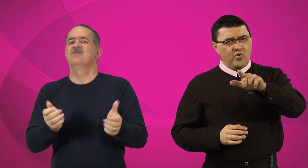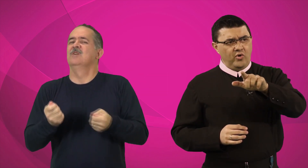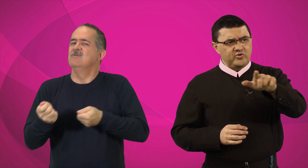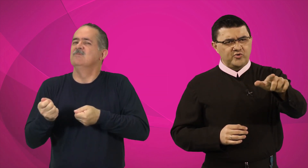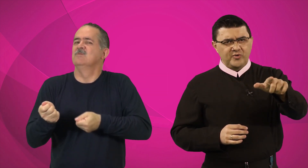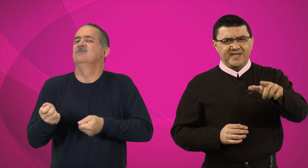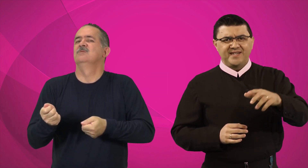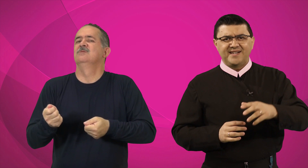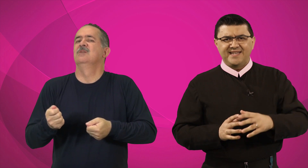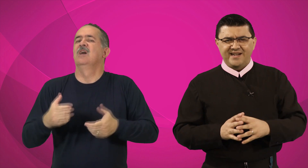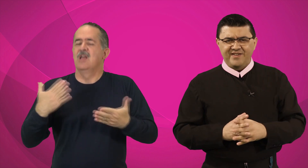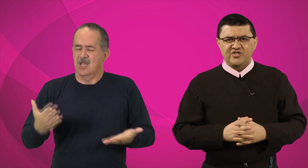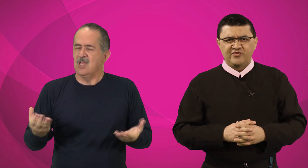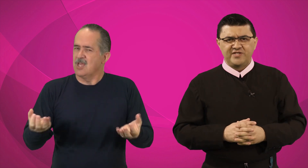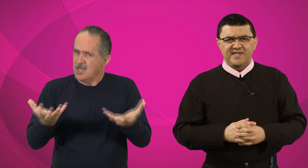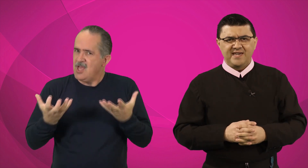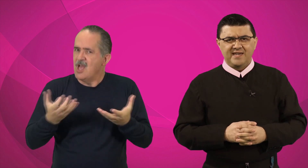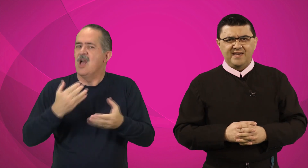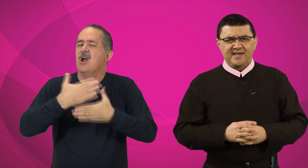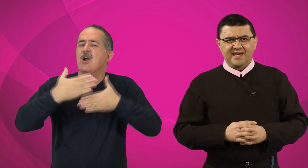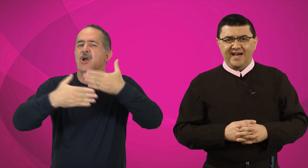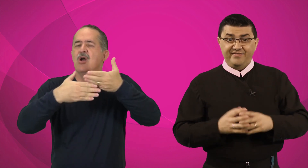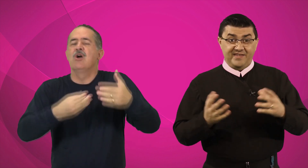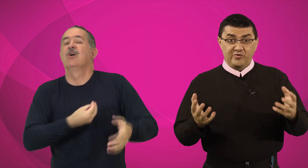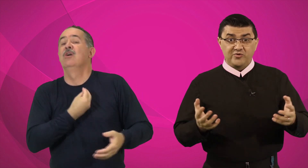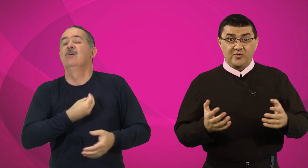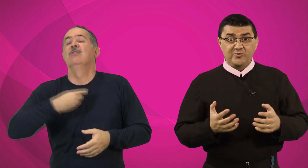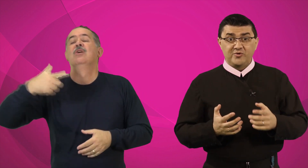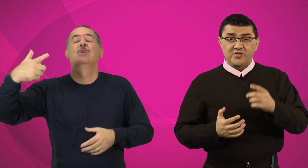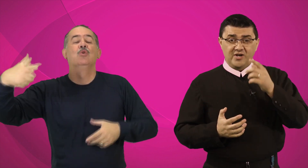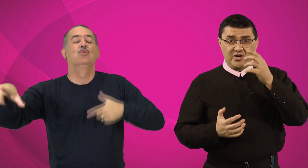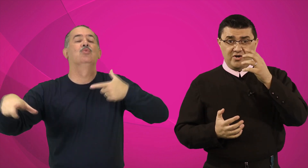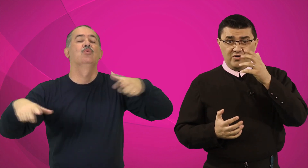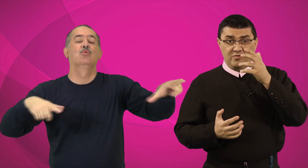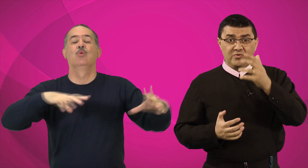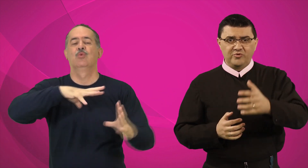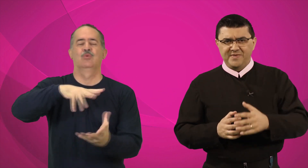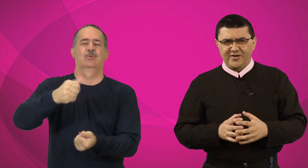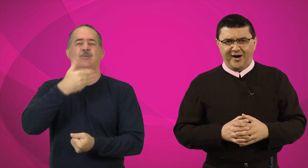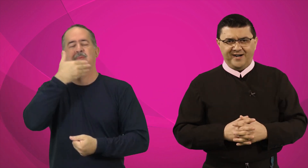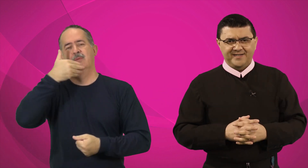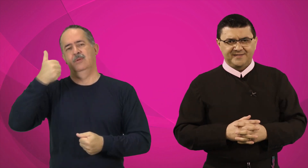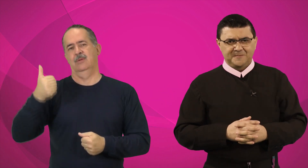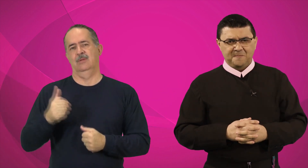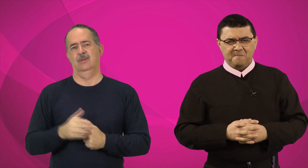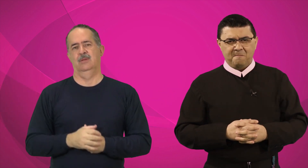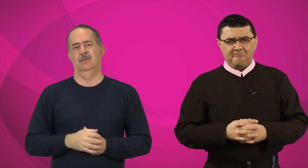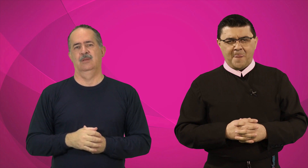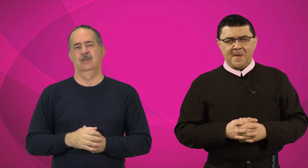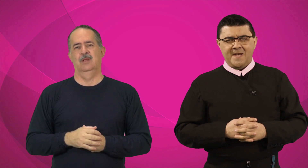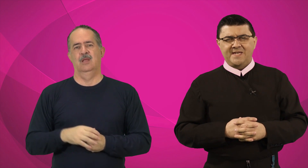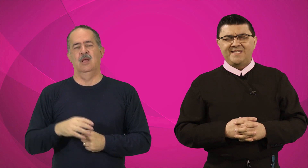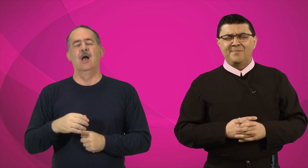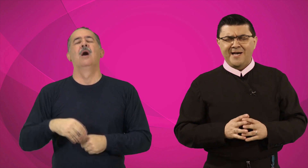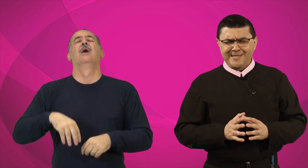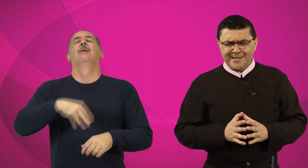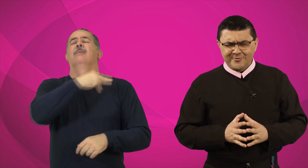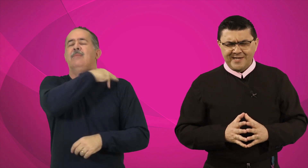construir através de você, a vida dos outros, um mundo melhor. Que Maria nos